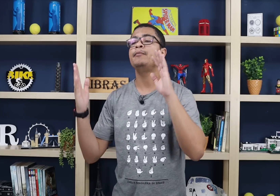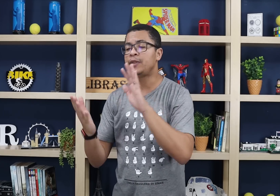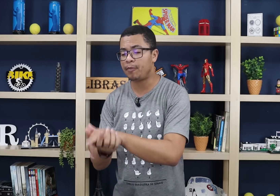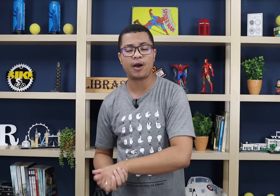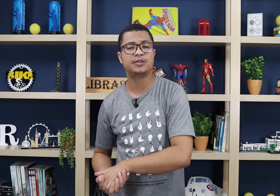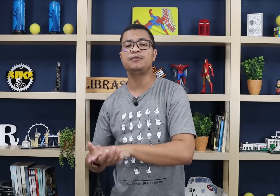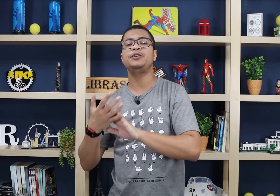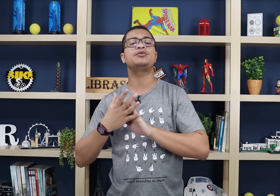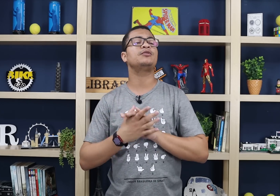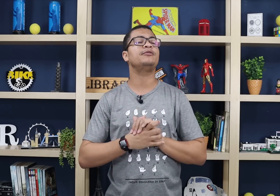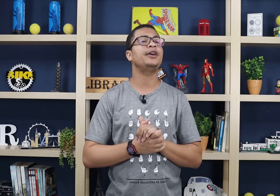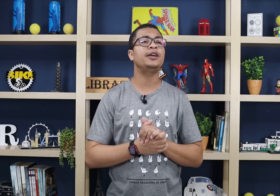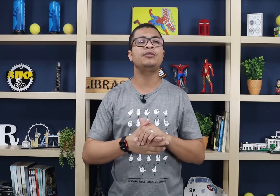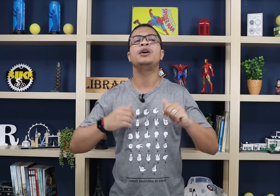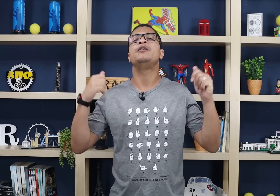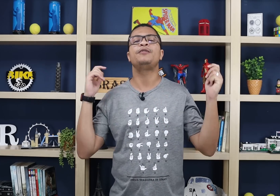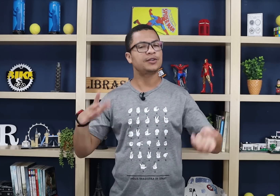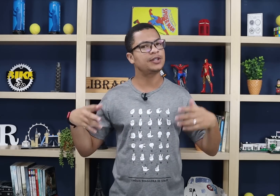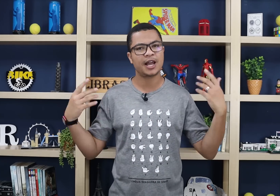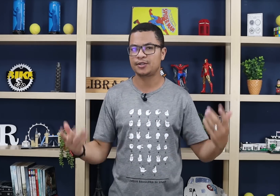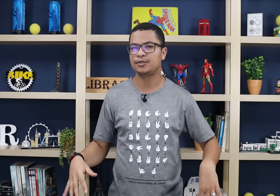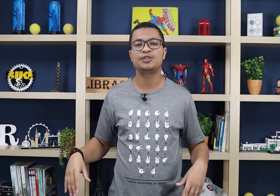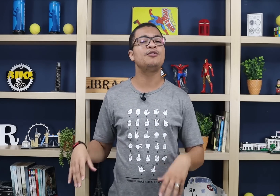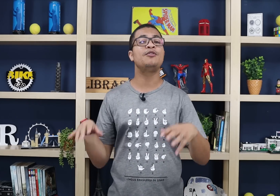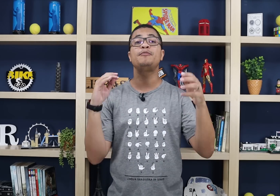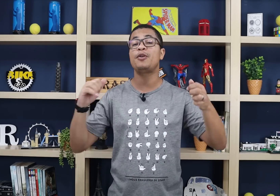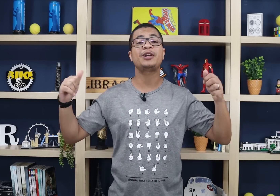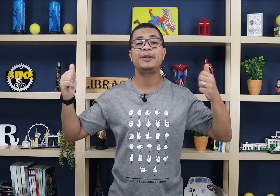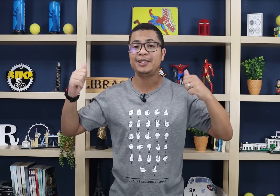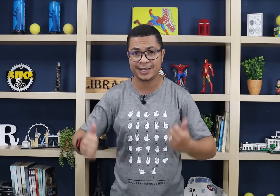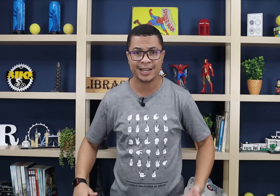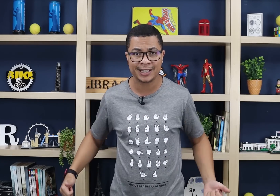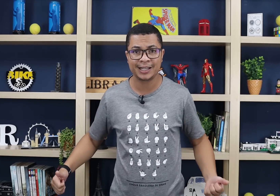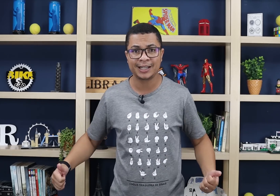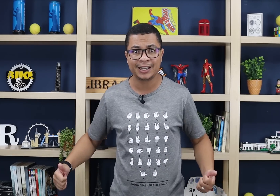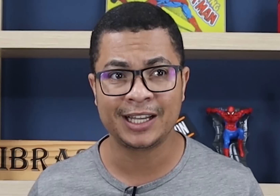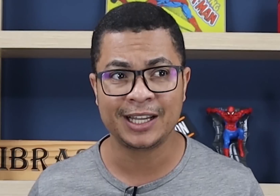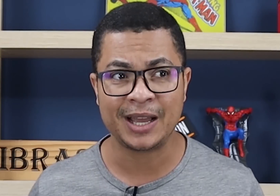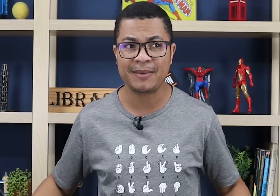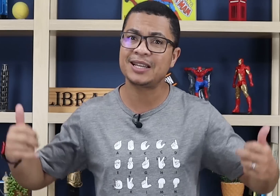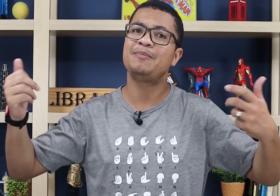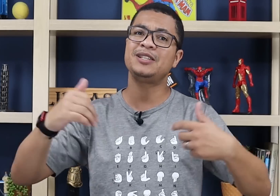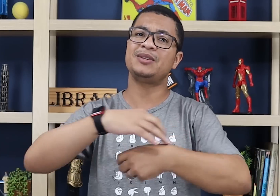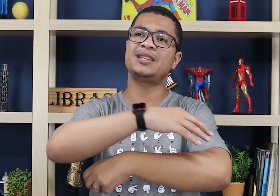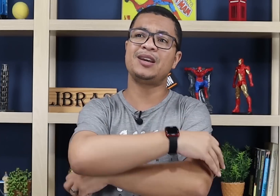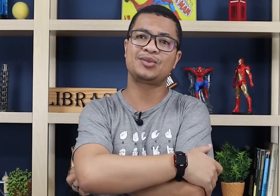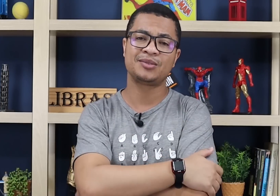dou pause num vídeo que eu estou vendo, faço os sinais tudo de novo, poxa, aprendi! Mas e depois eu esqueço?